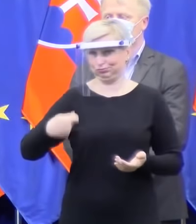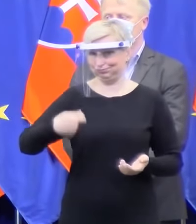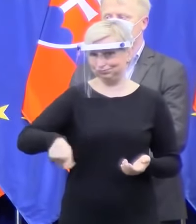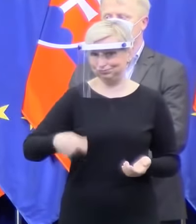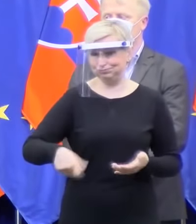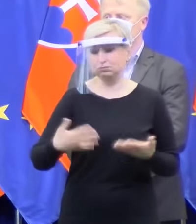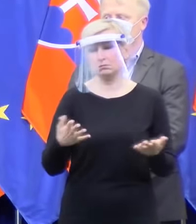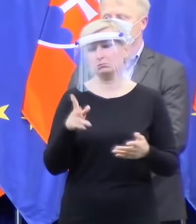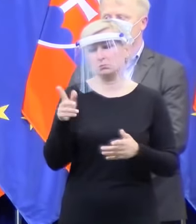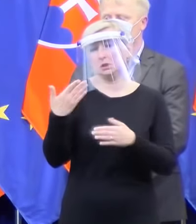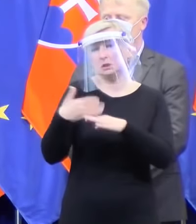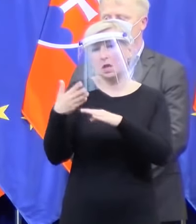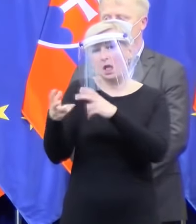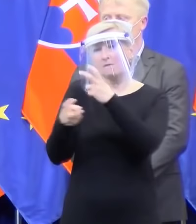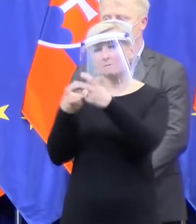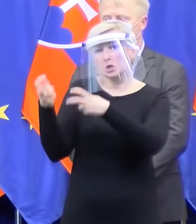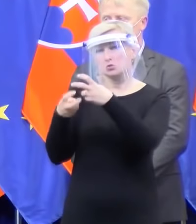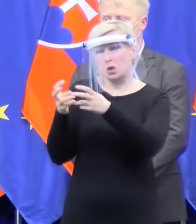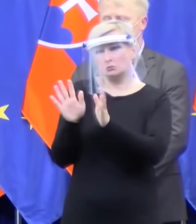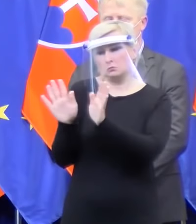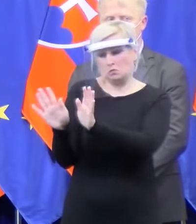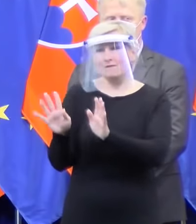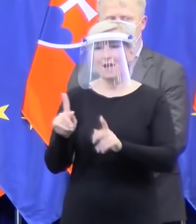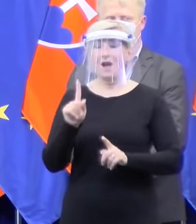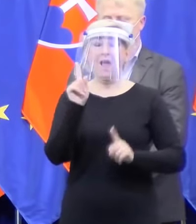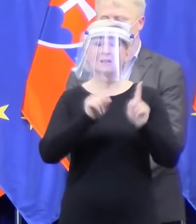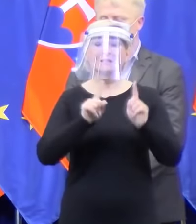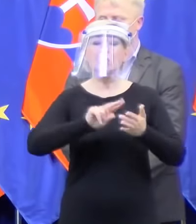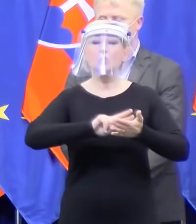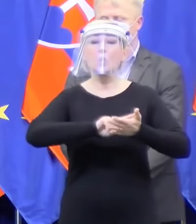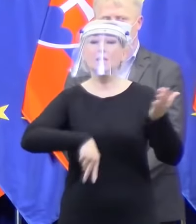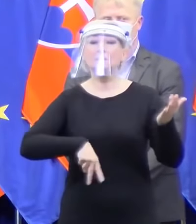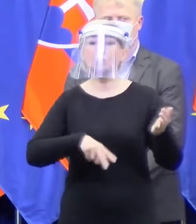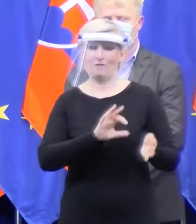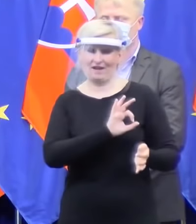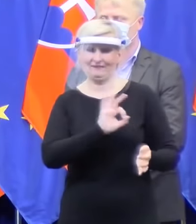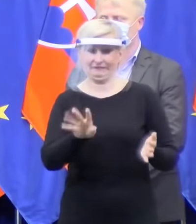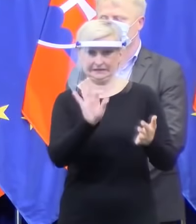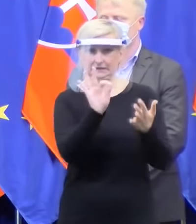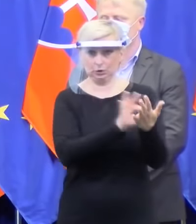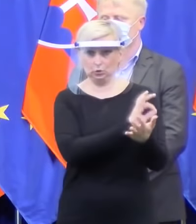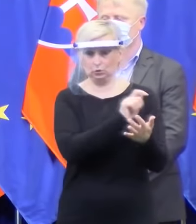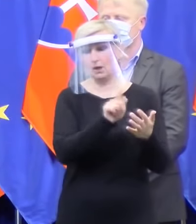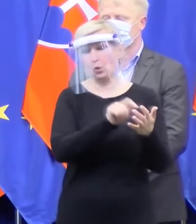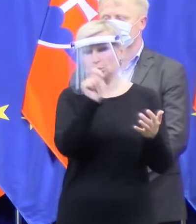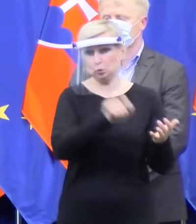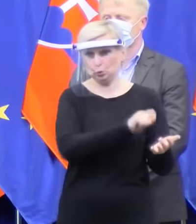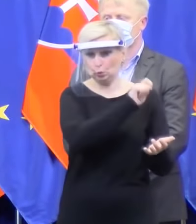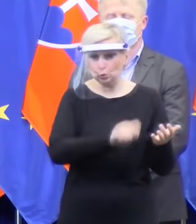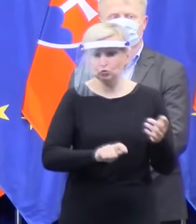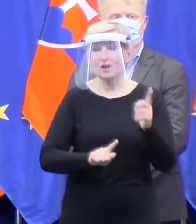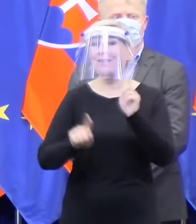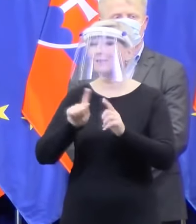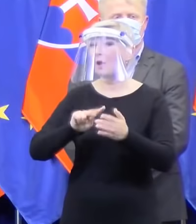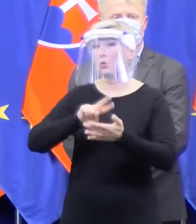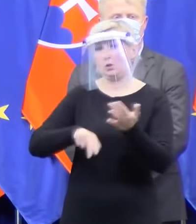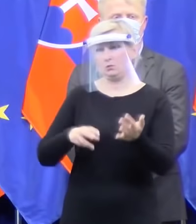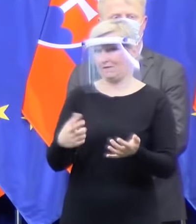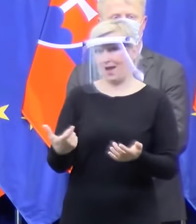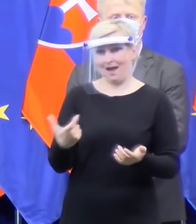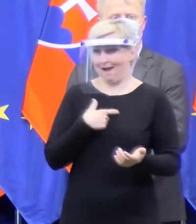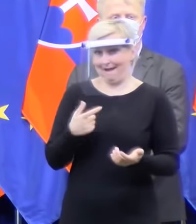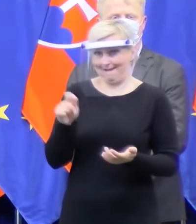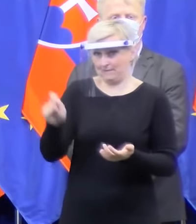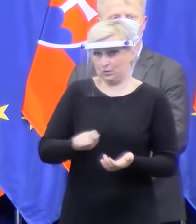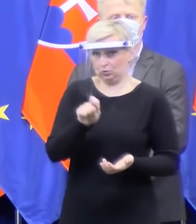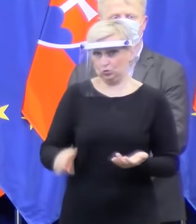niektoré zmluvy jednoducho viete vypovedať a niektoré neviete. Ja osobne, ak by som mohol, tak dnes ani tieto FFP3 by som